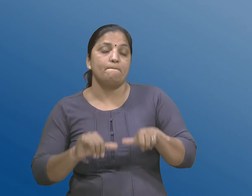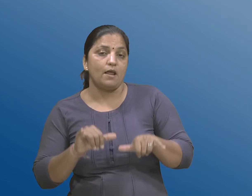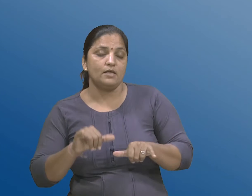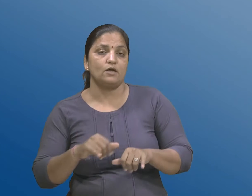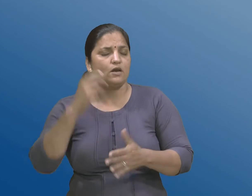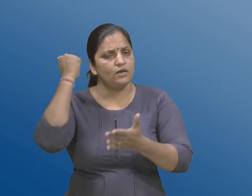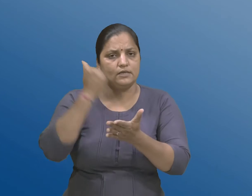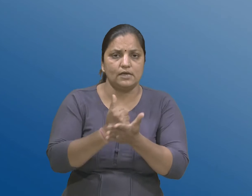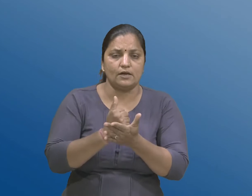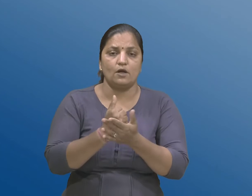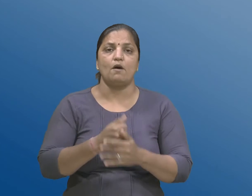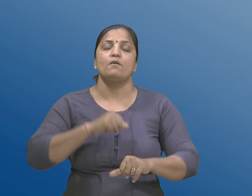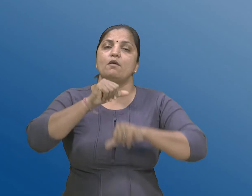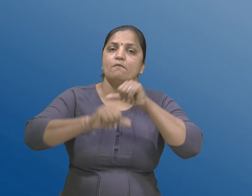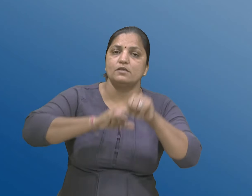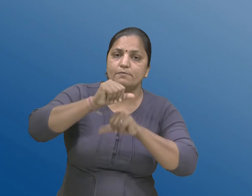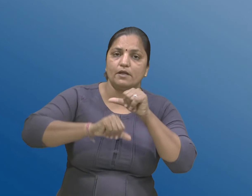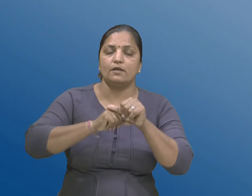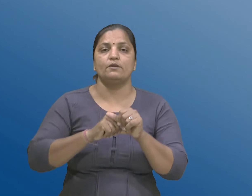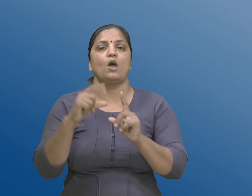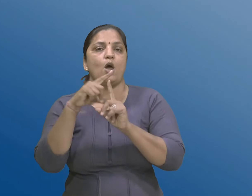ते पद्धती थी करवामा आवशे